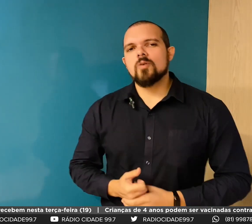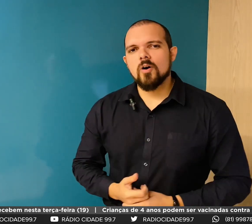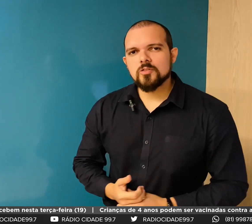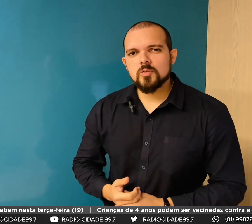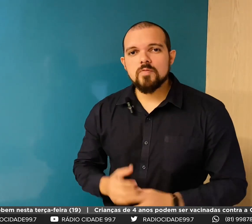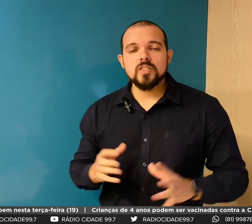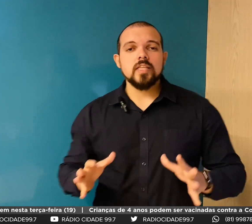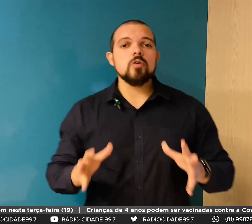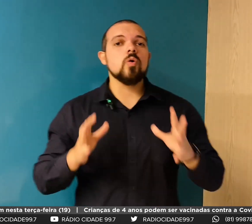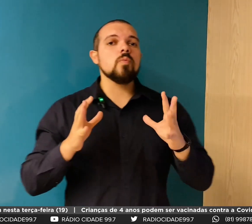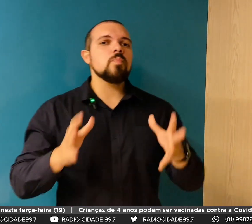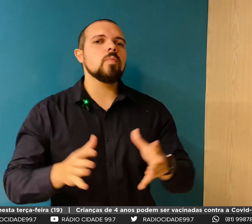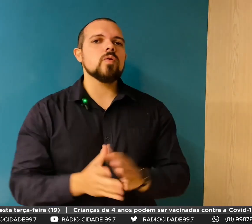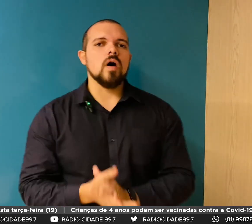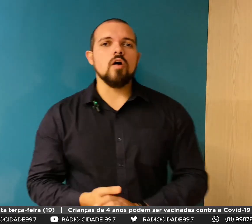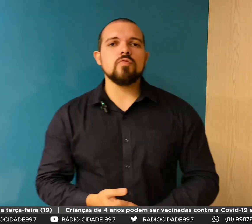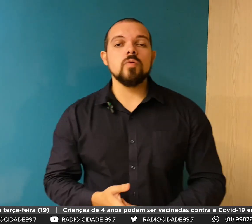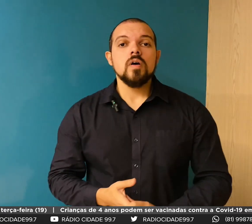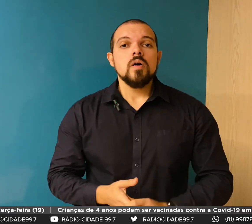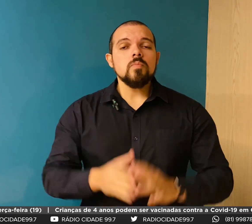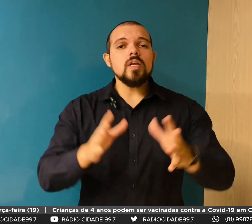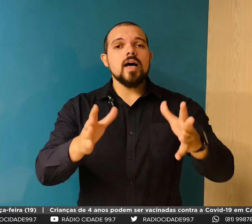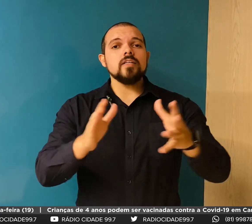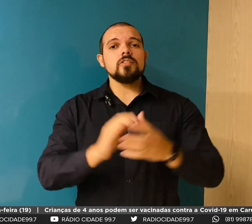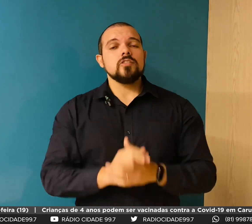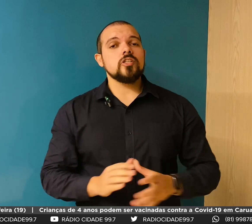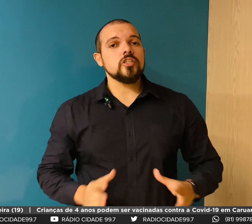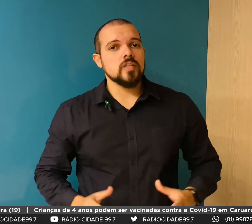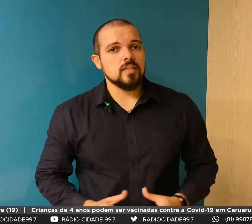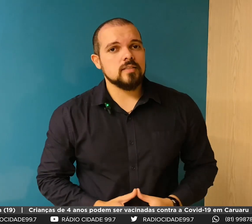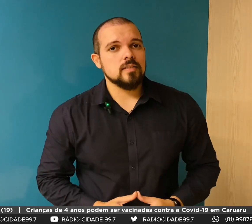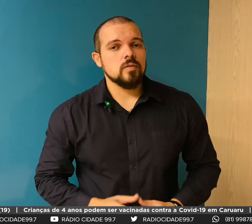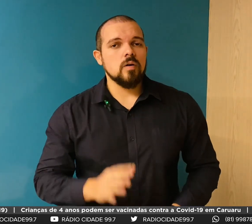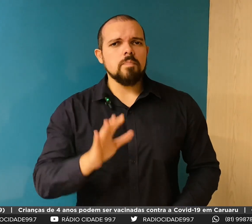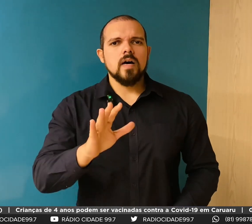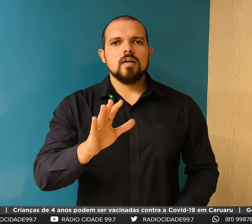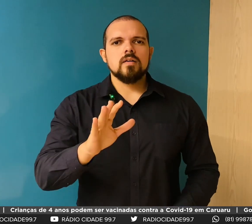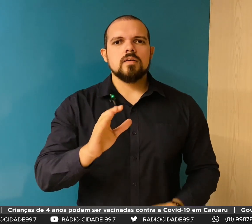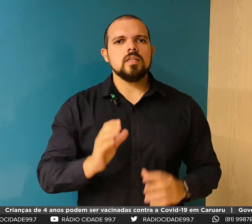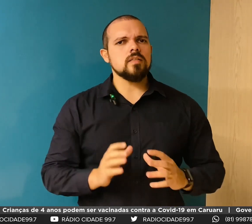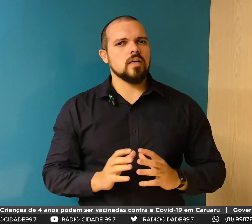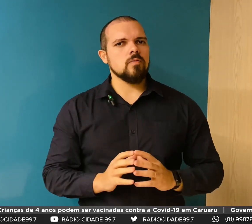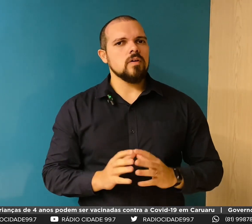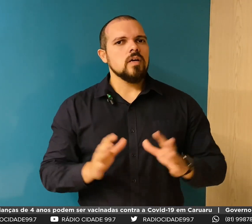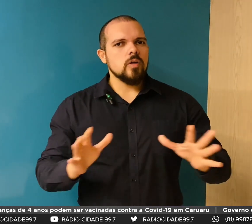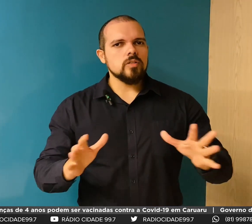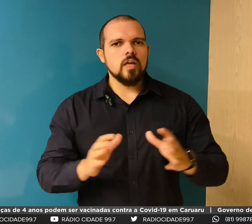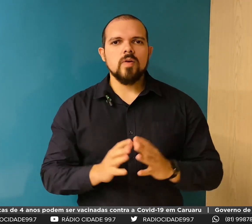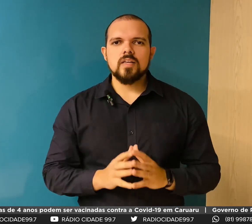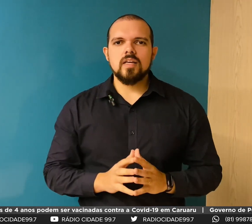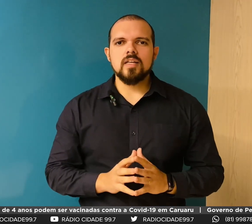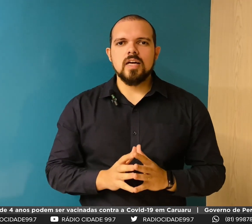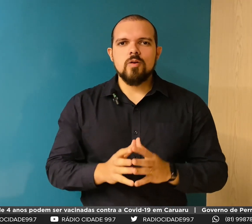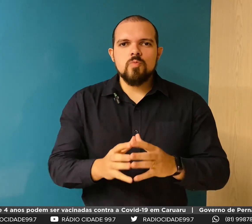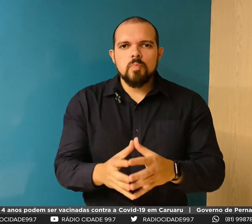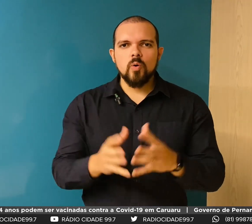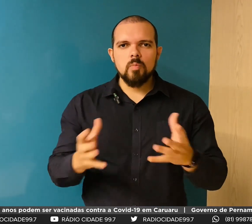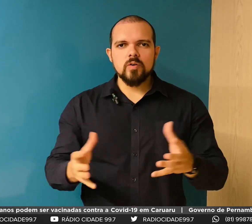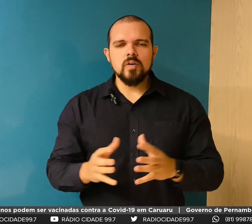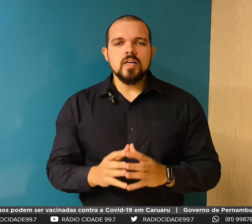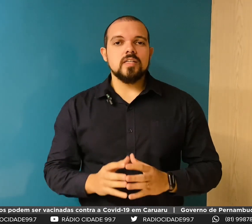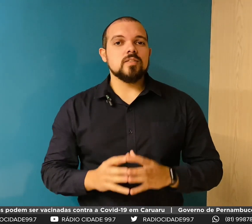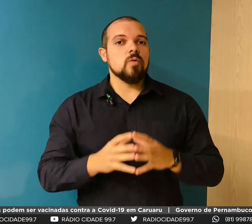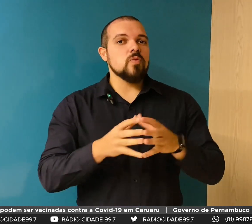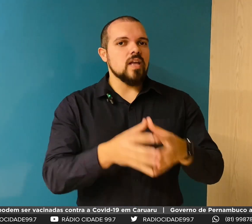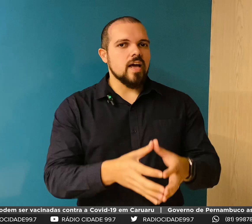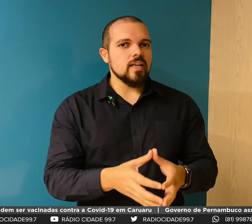no seu negócio que você tem como público-alvo mulheres gestantes. Opa! Então, eu tenho aqui um